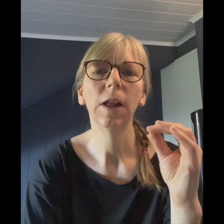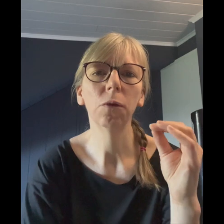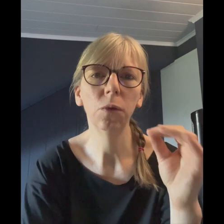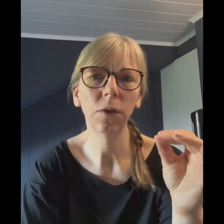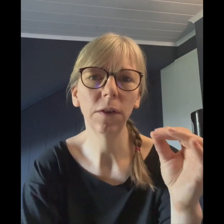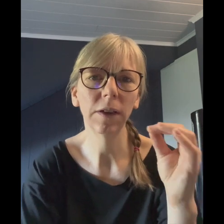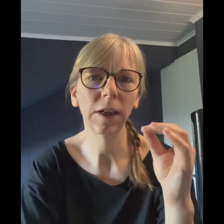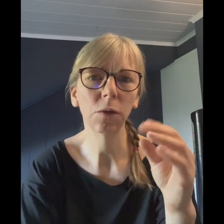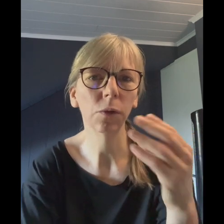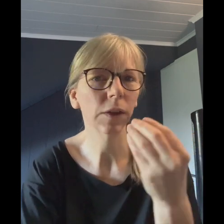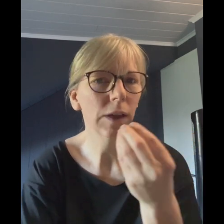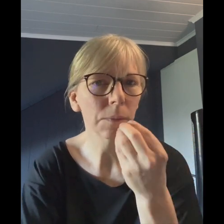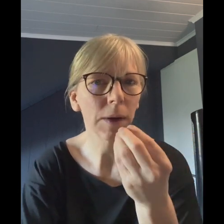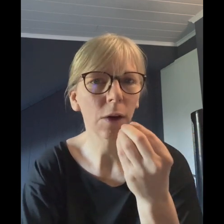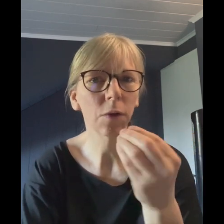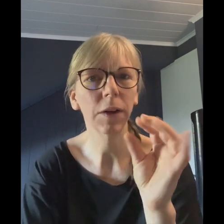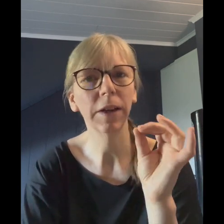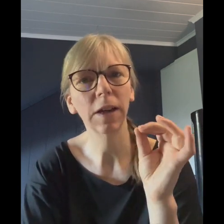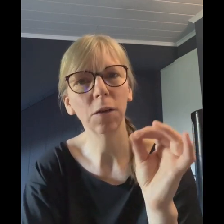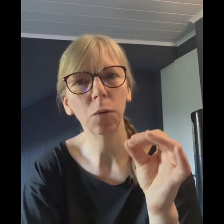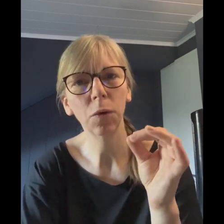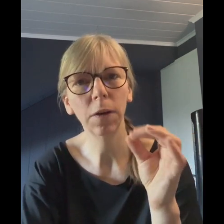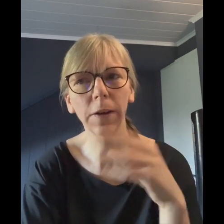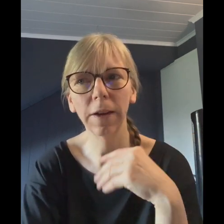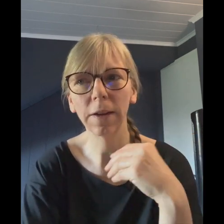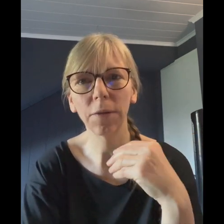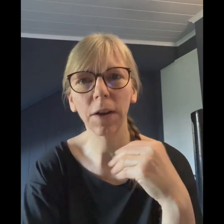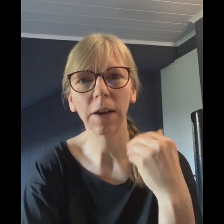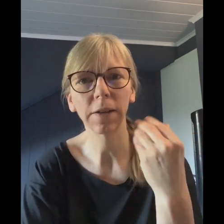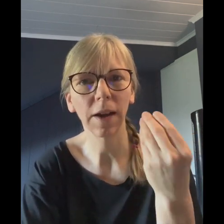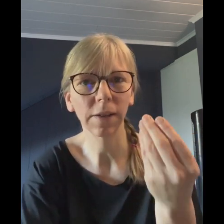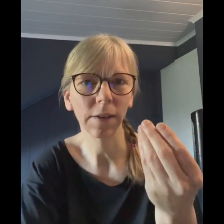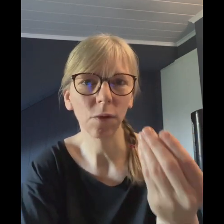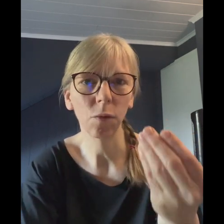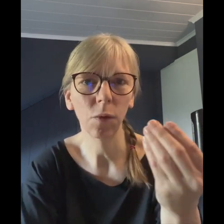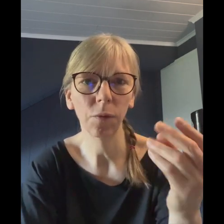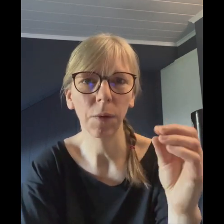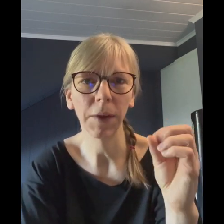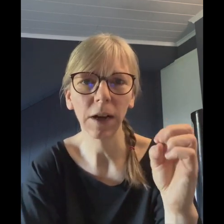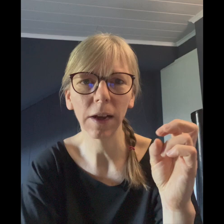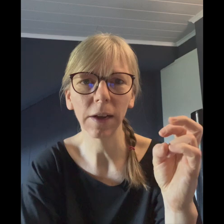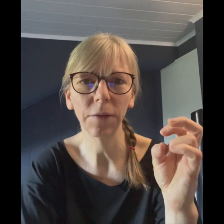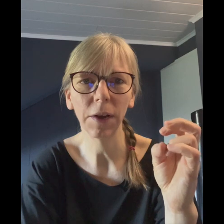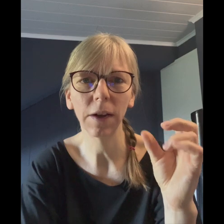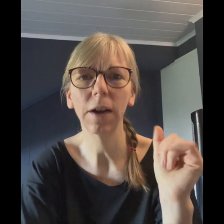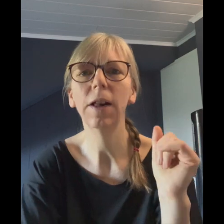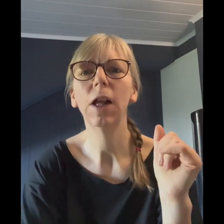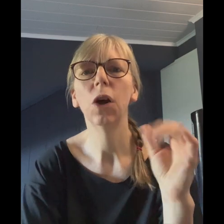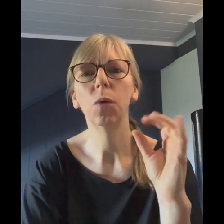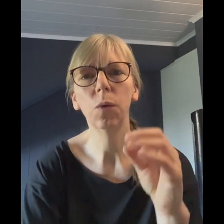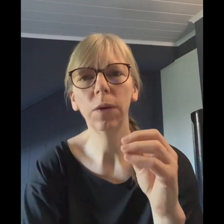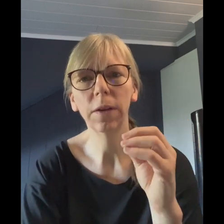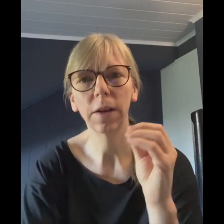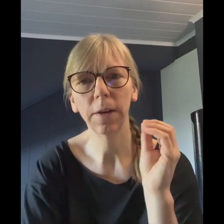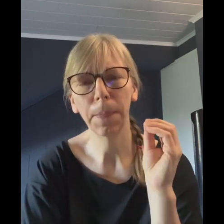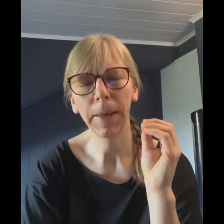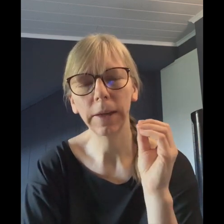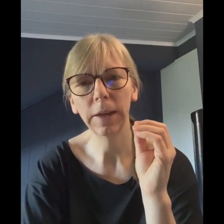Und die Ketose riecht man auch, weil die Ketone, kennt ihr vielleicht, Aceton vom Nagellackentferner. Und die